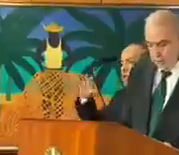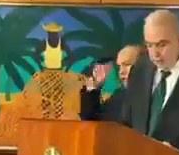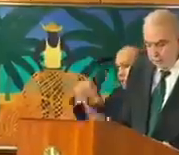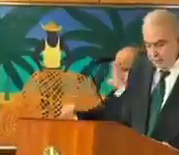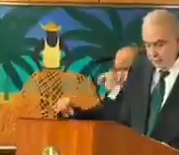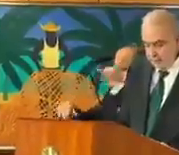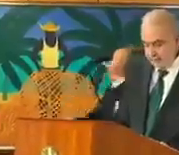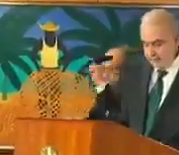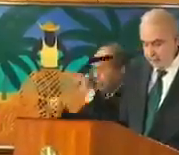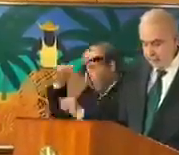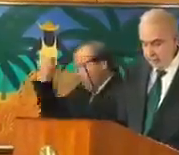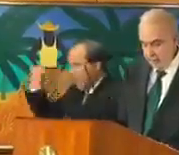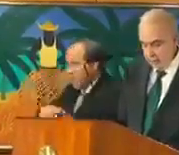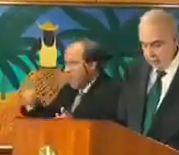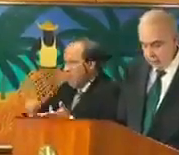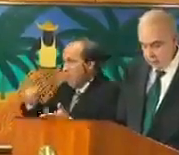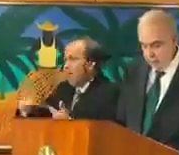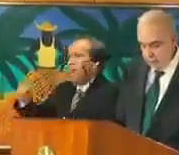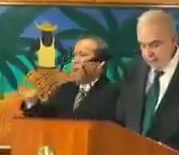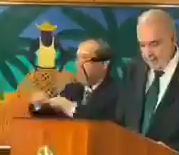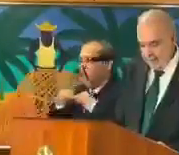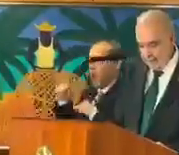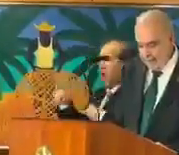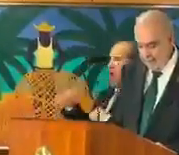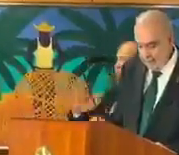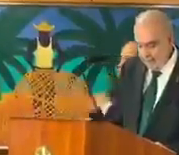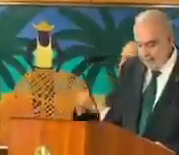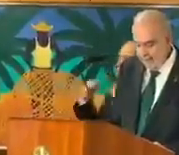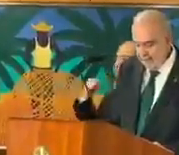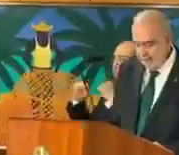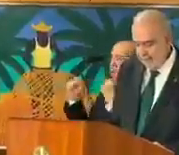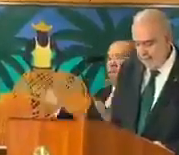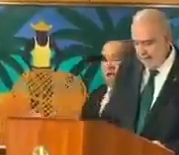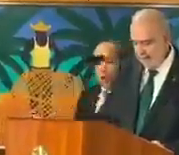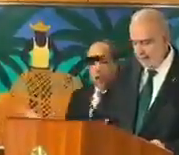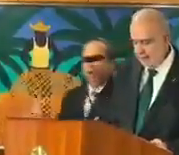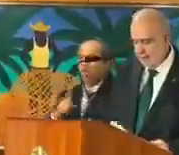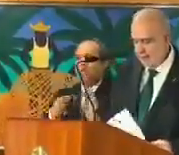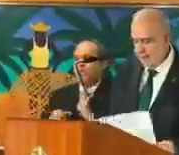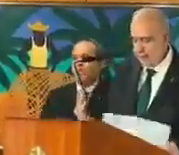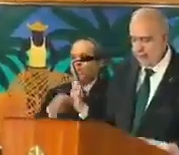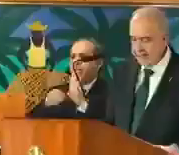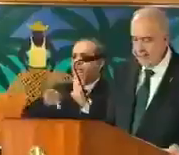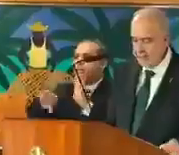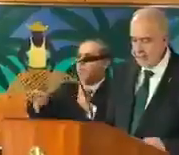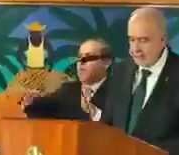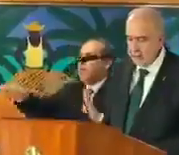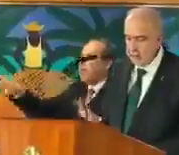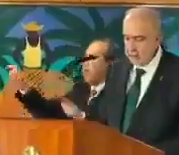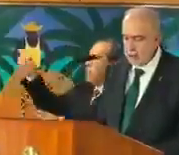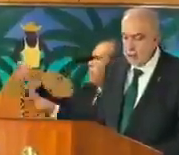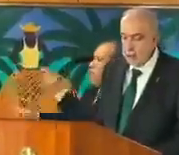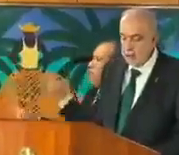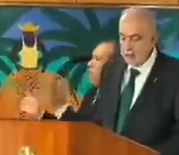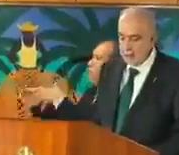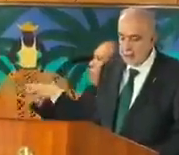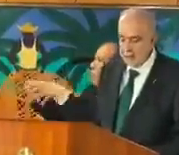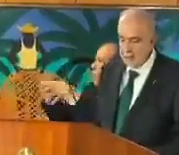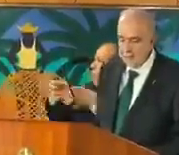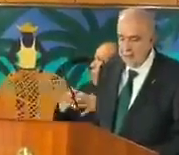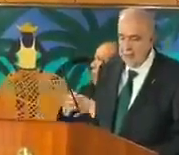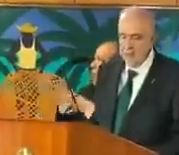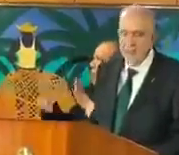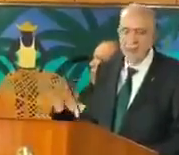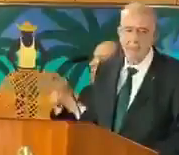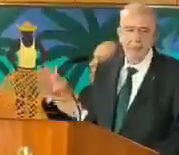Contamos, nesse dia, com uma apresentação diversificada da nossa categoria, de todo o